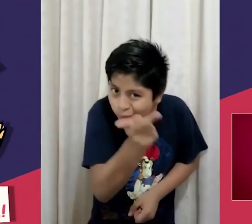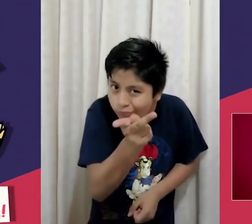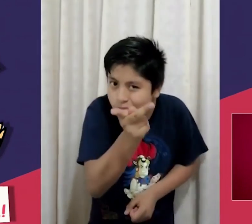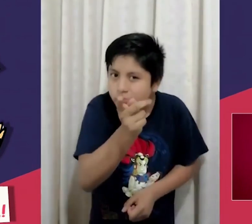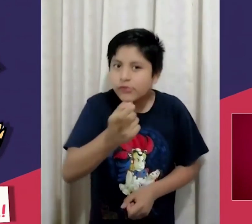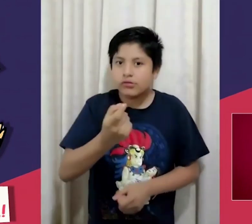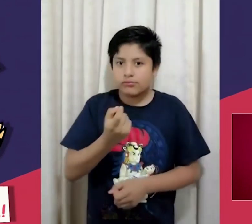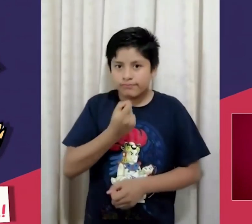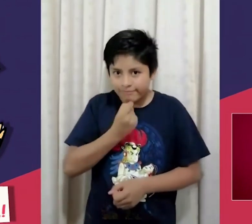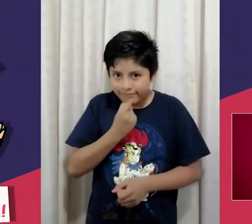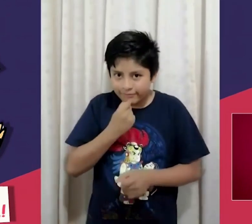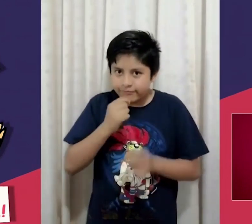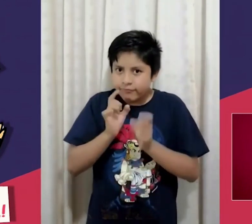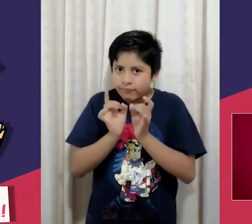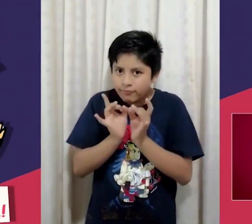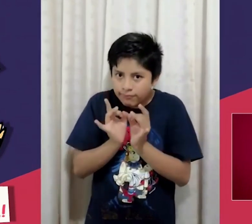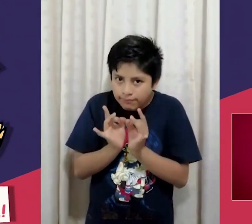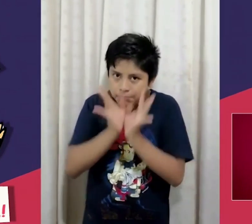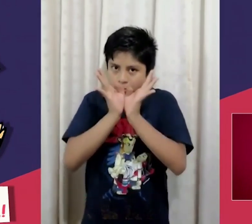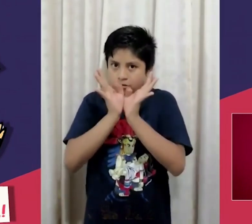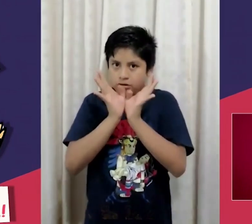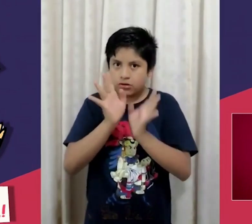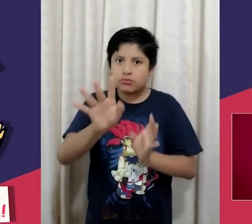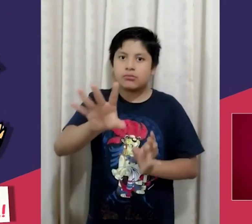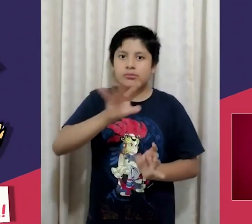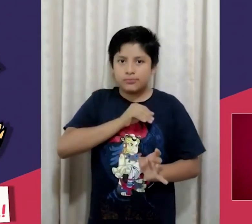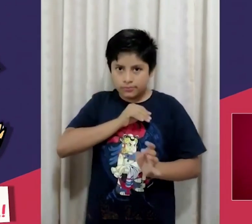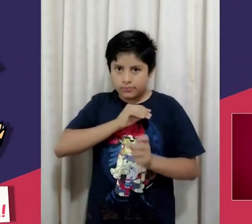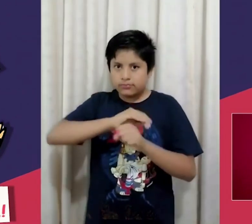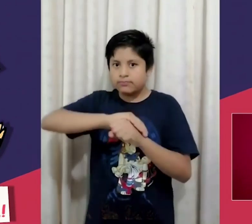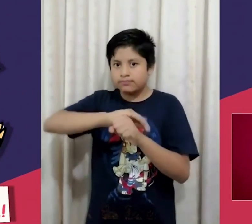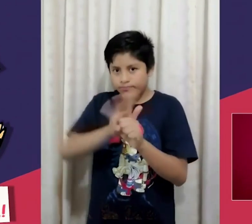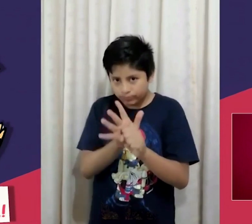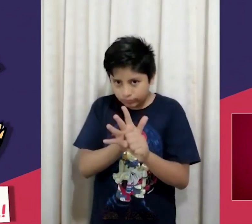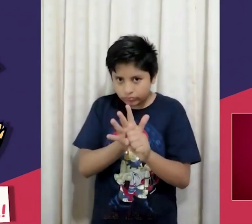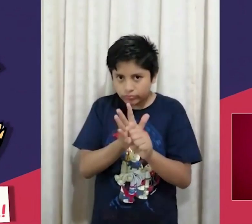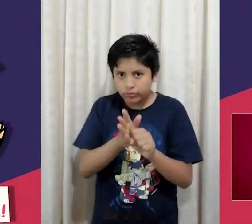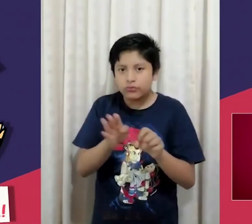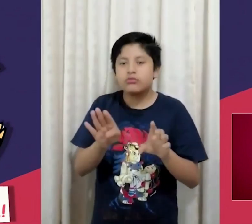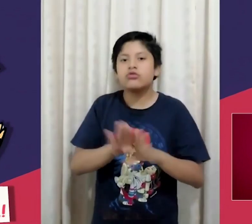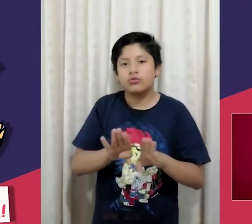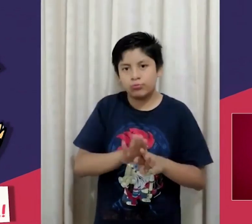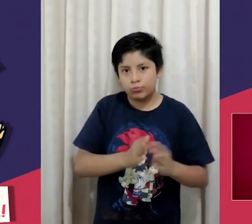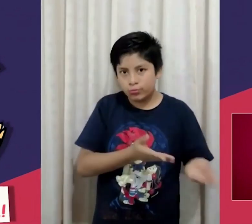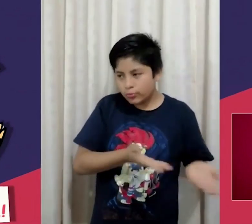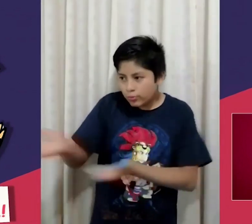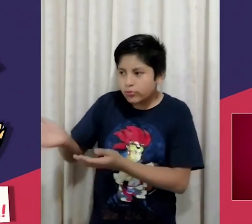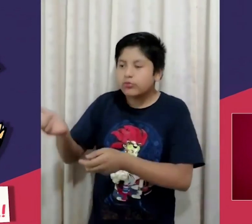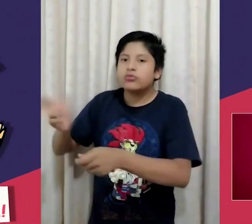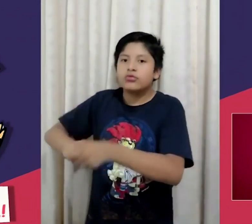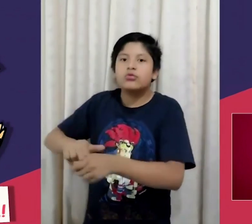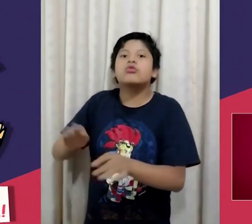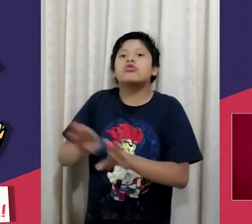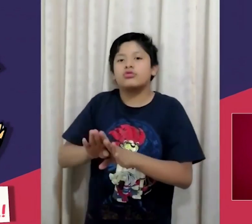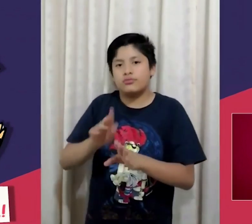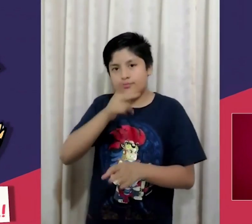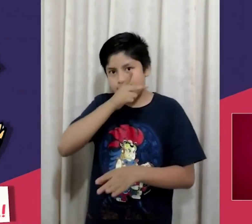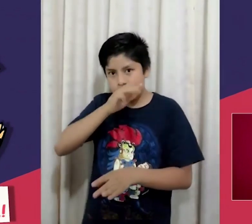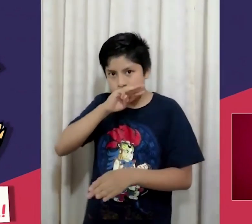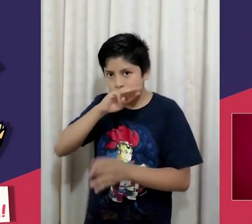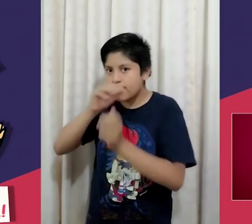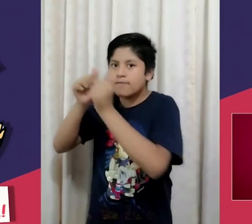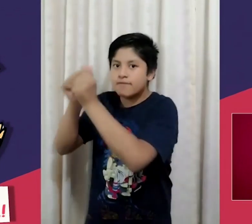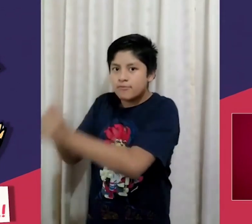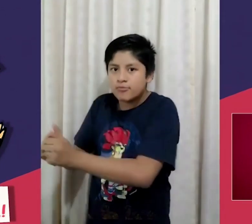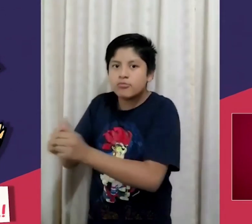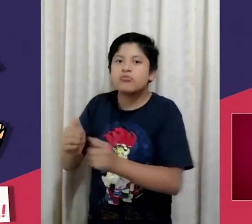Yo le quiero preguntar, si algún niño por casualidad llega a contagiarse de COVID-19, ¿cómo se